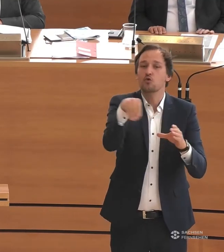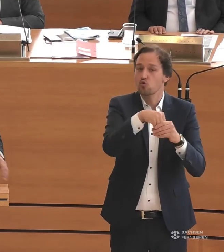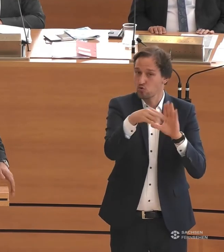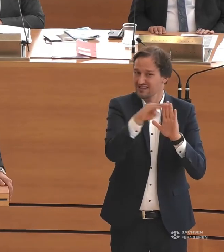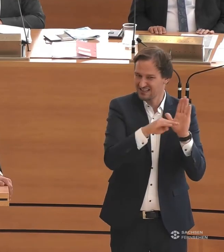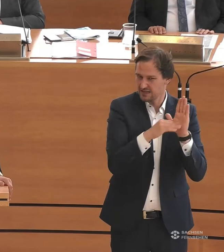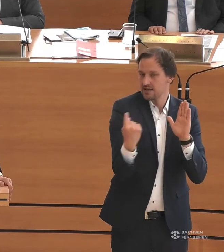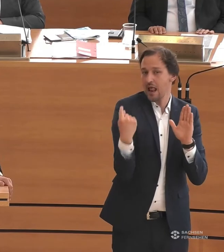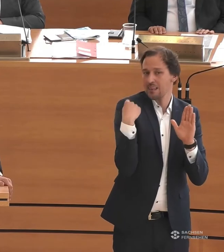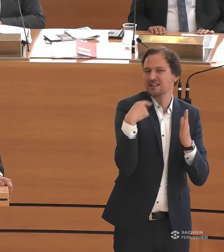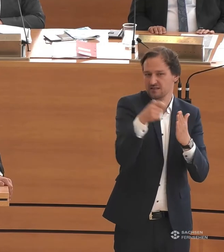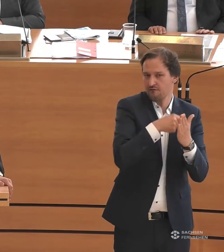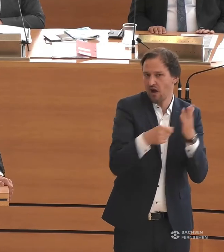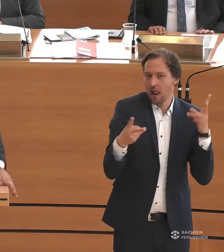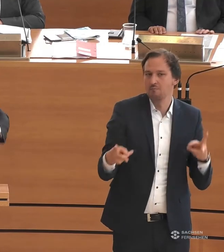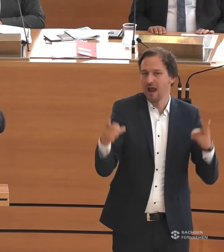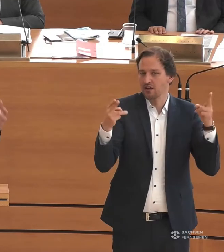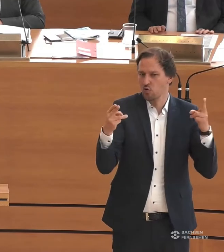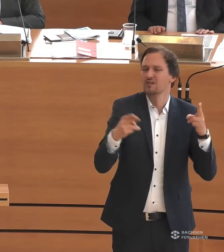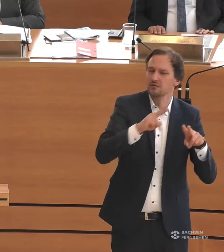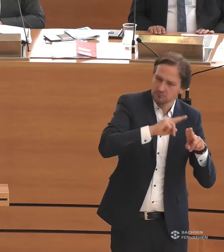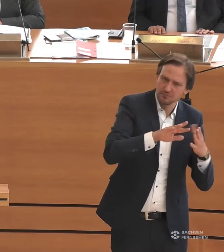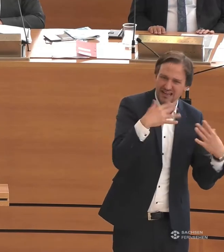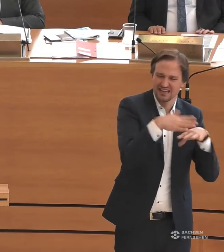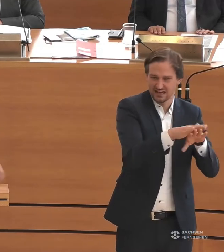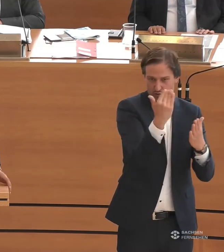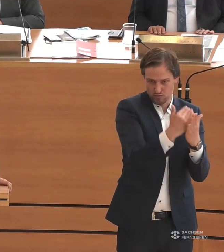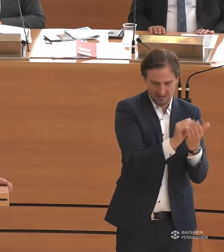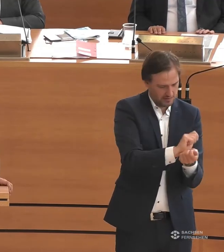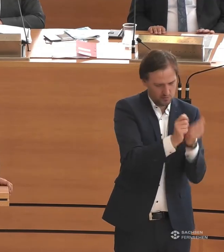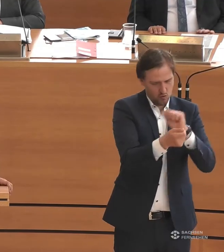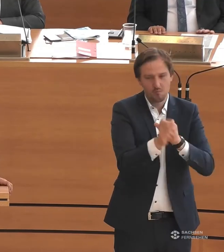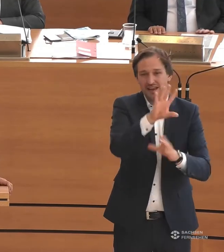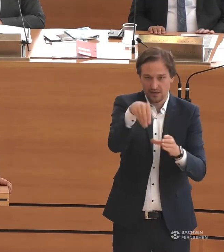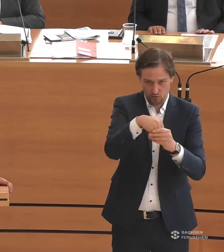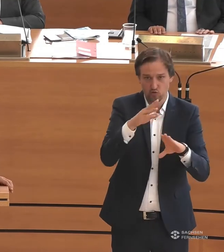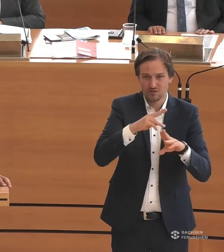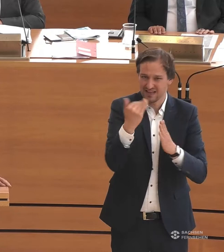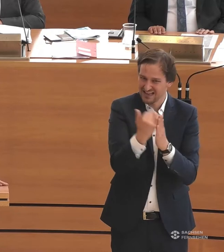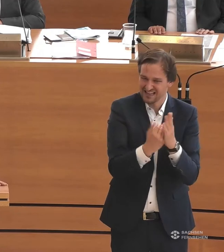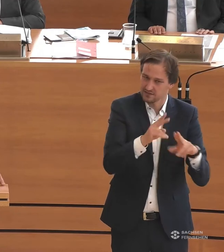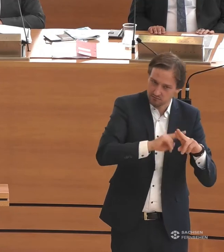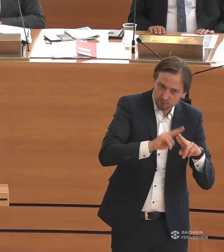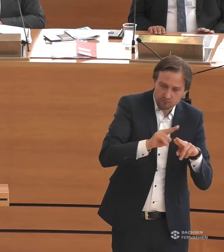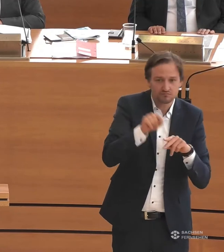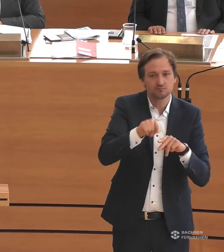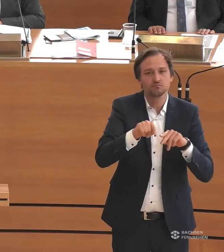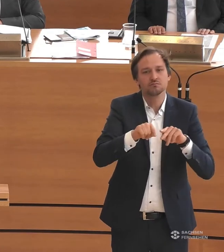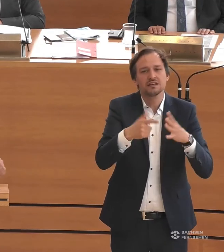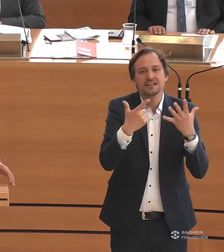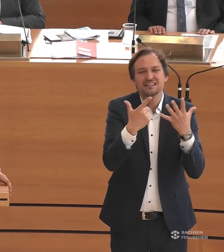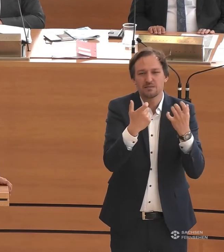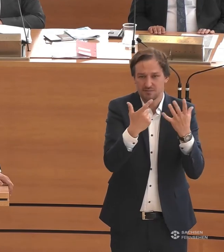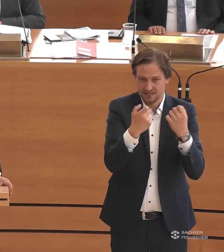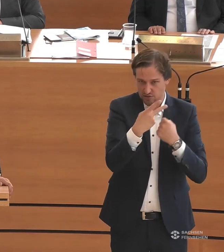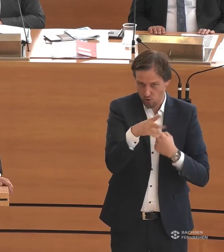das wir in der letzten Legislaturperiode novelliert haben, vom Integrationsgesetz weiterentwickelt, zum Inklusionsgesetz, den Betrag von 70 Euro,